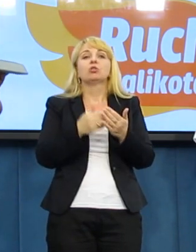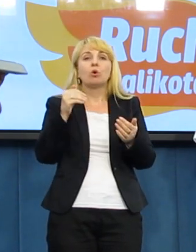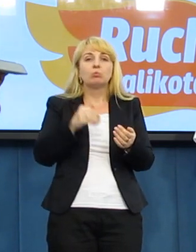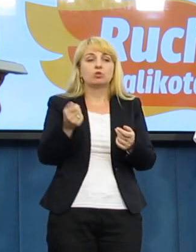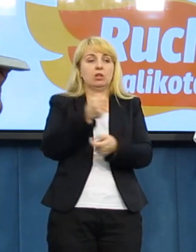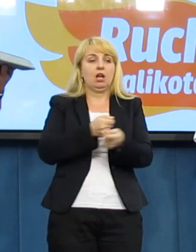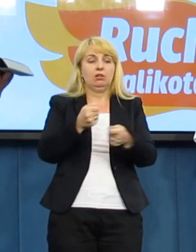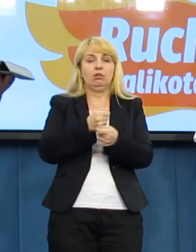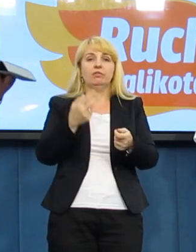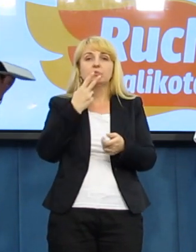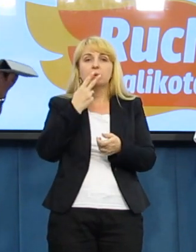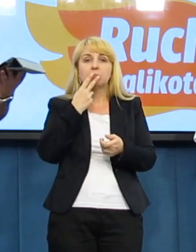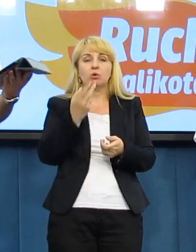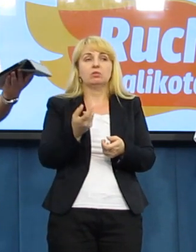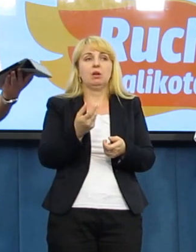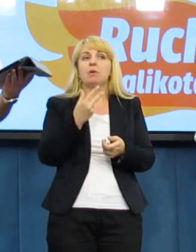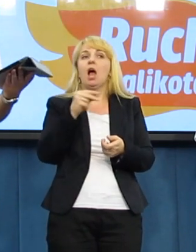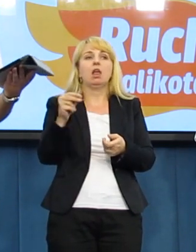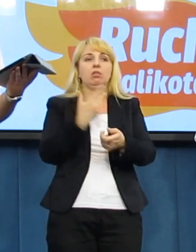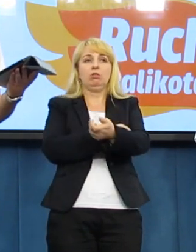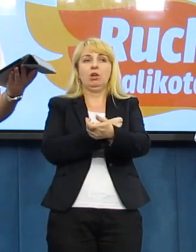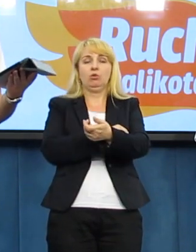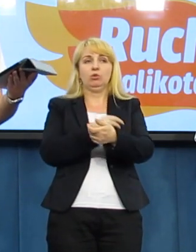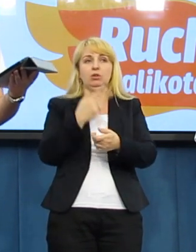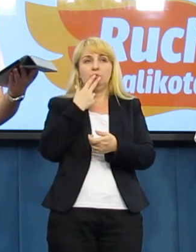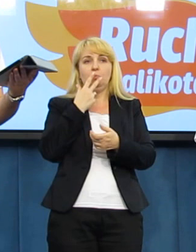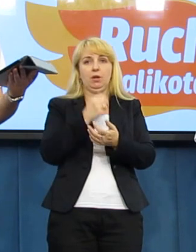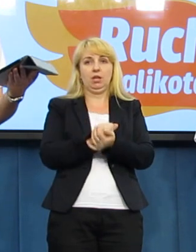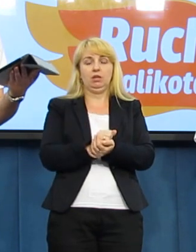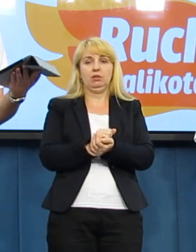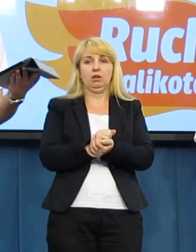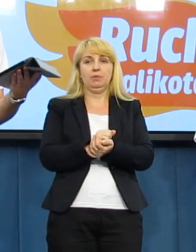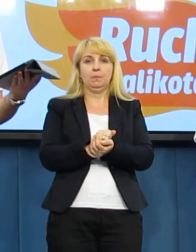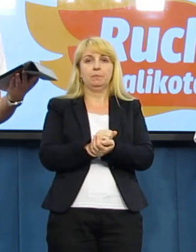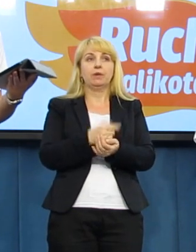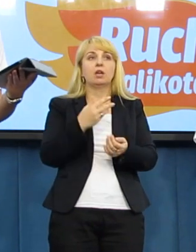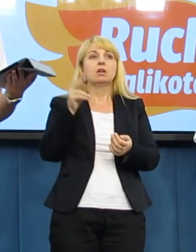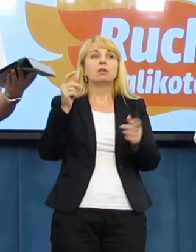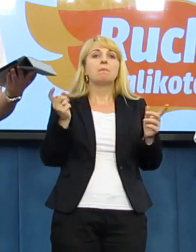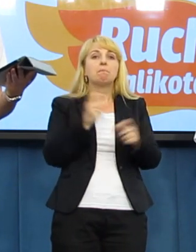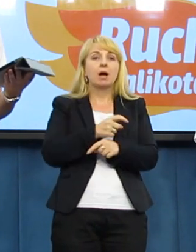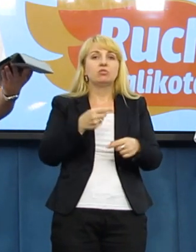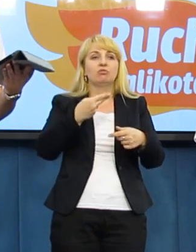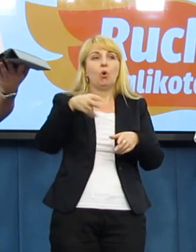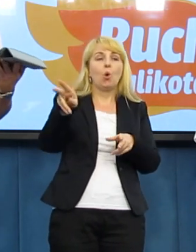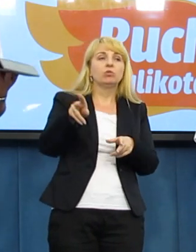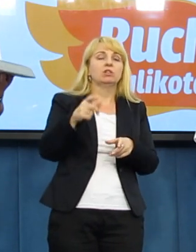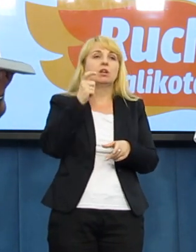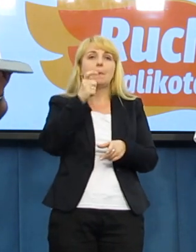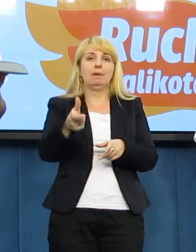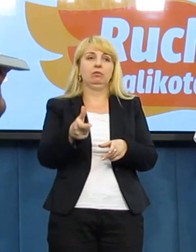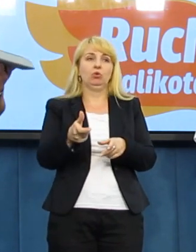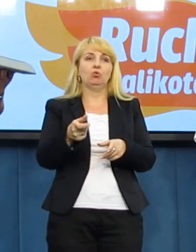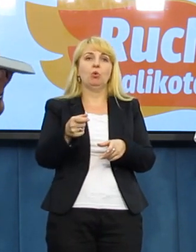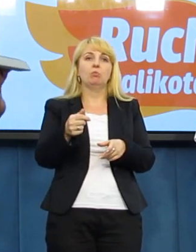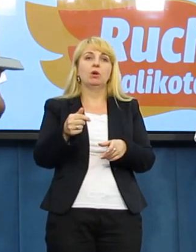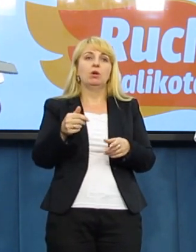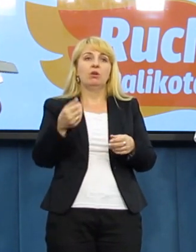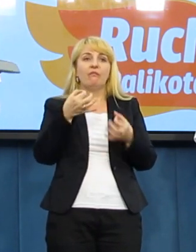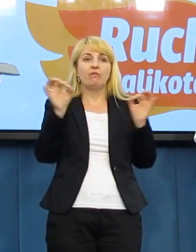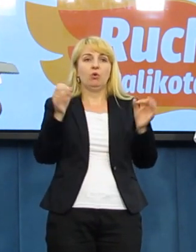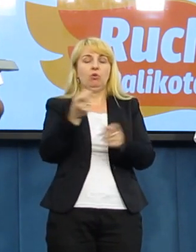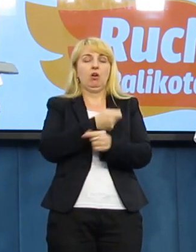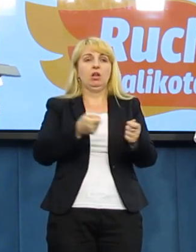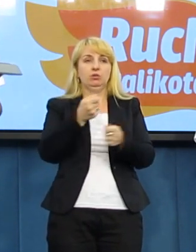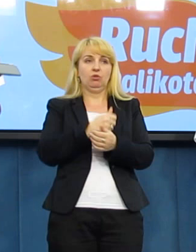innym narkotykiem państwo nie chce korzystać i oddaje tą całą branżę komunobandytom, mafii, prawda? Bo to przecież wiadomo, że mafia się tym zajmuje, a nie